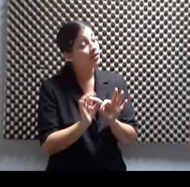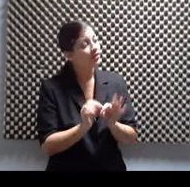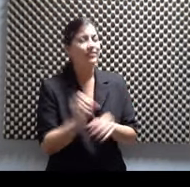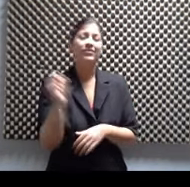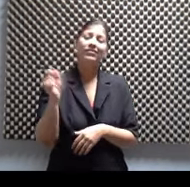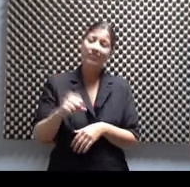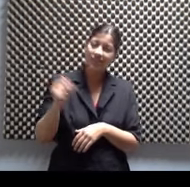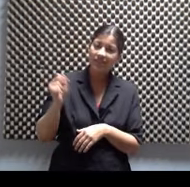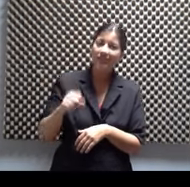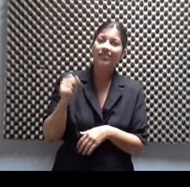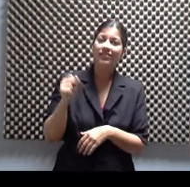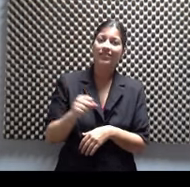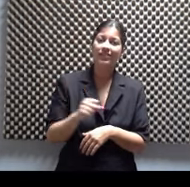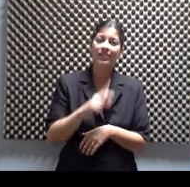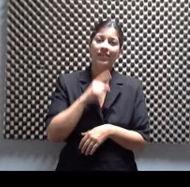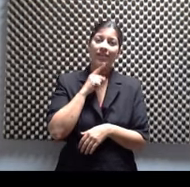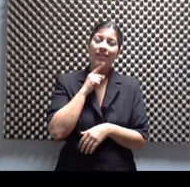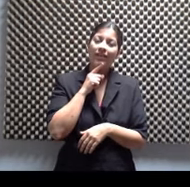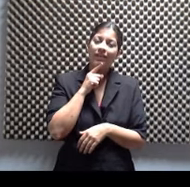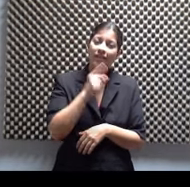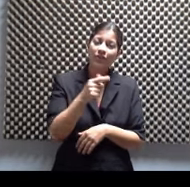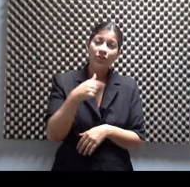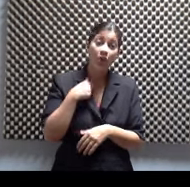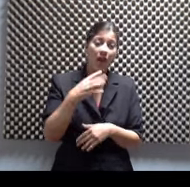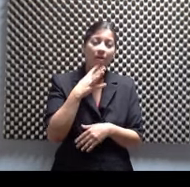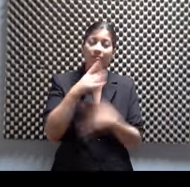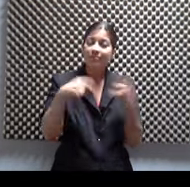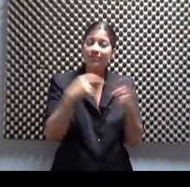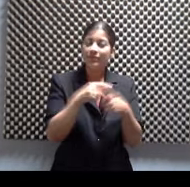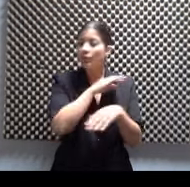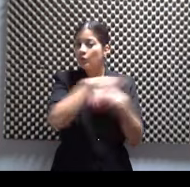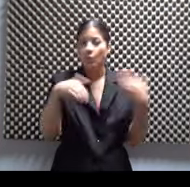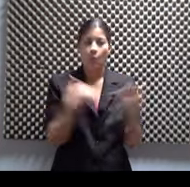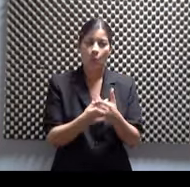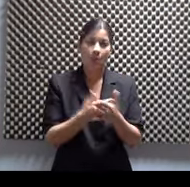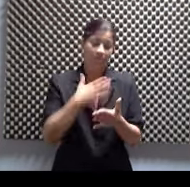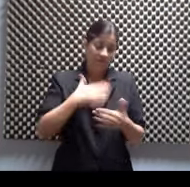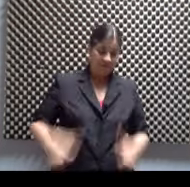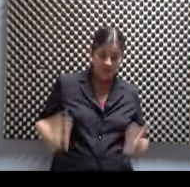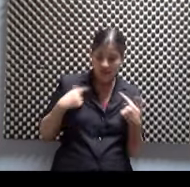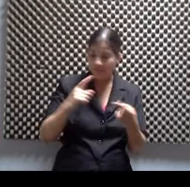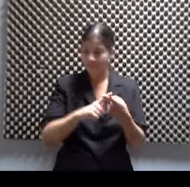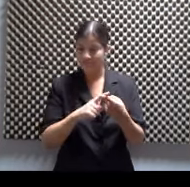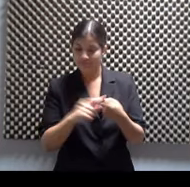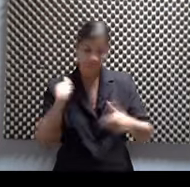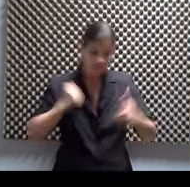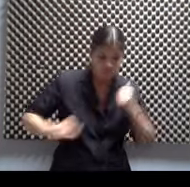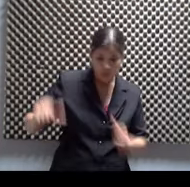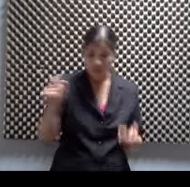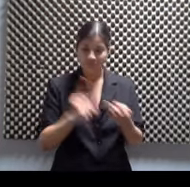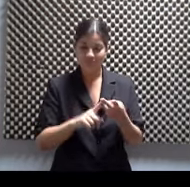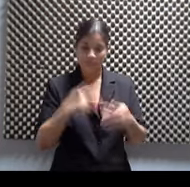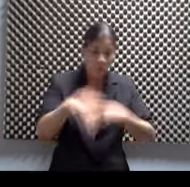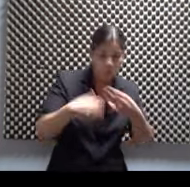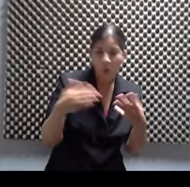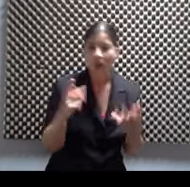como que quemo fiebre, todas las fiebres a la vez. Hablo de vida, actúo, produzco, dirijo, hago todo.